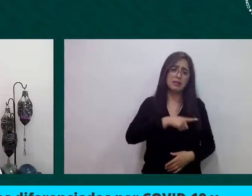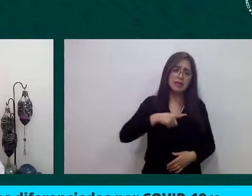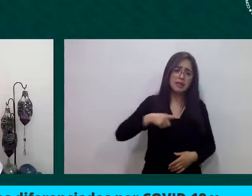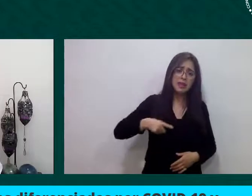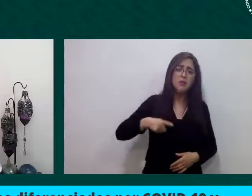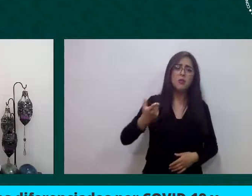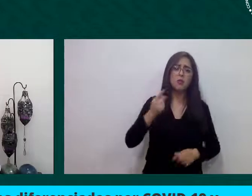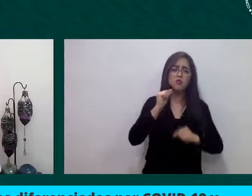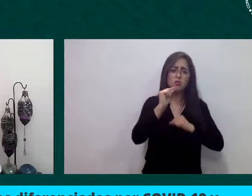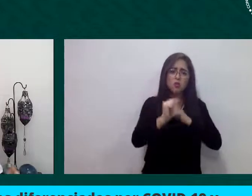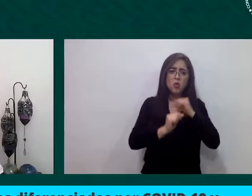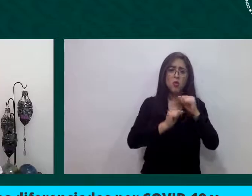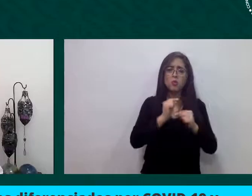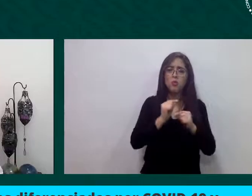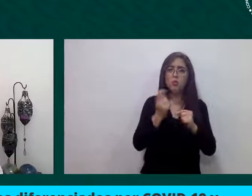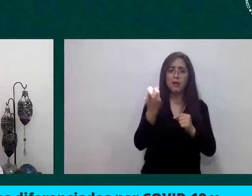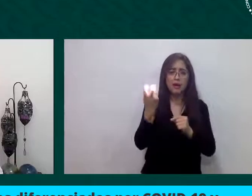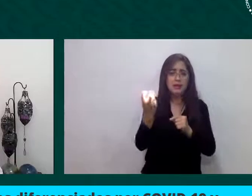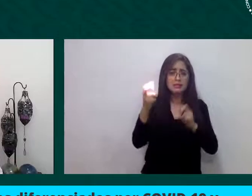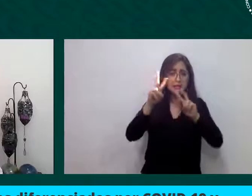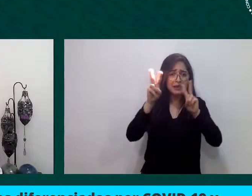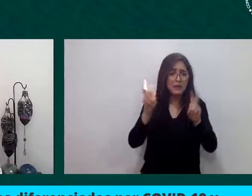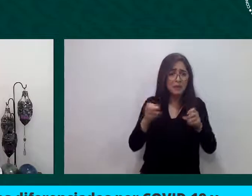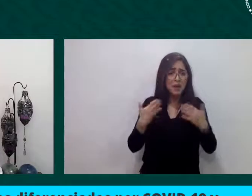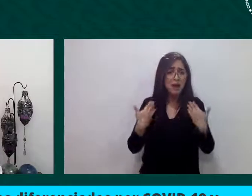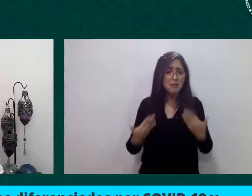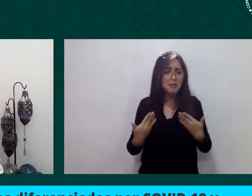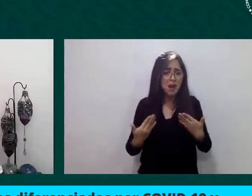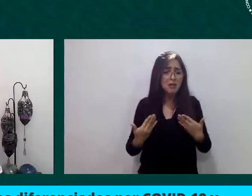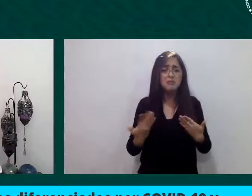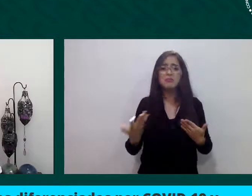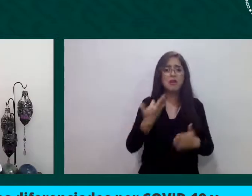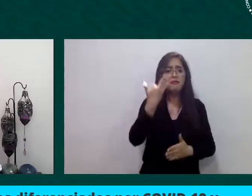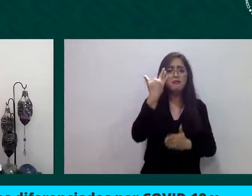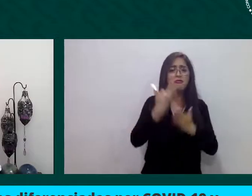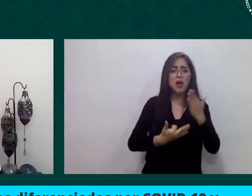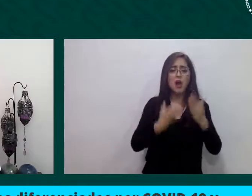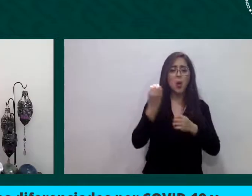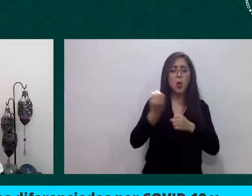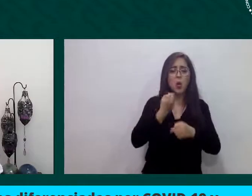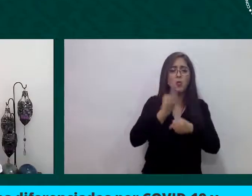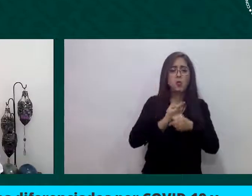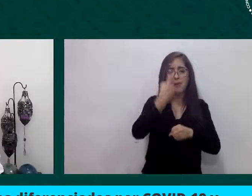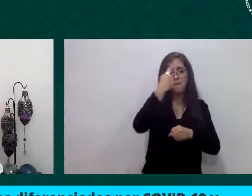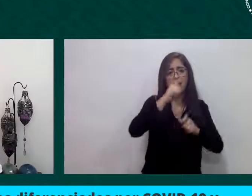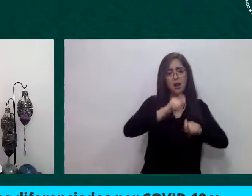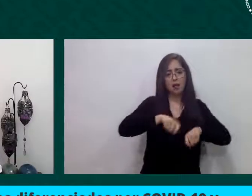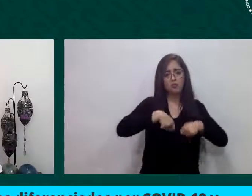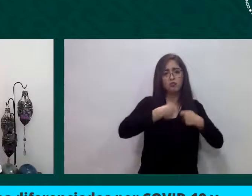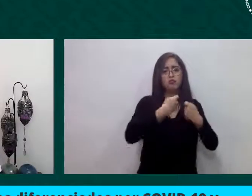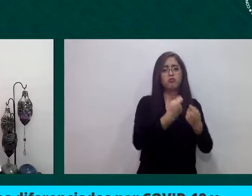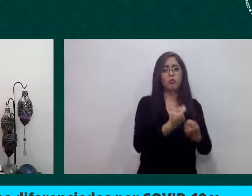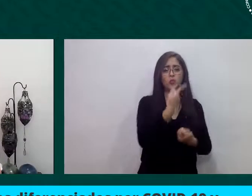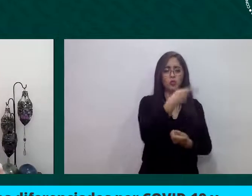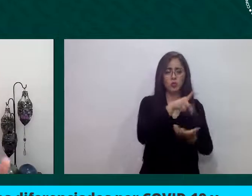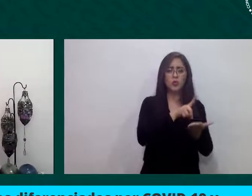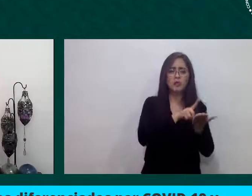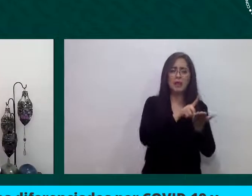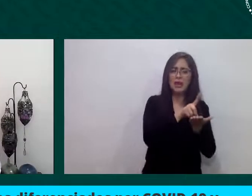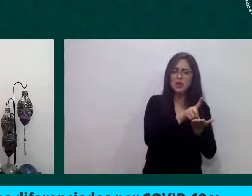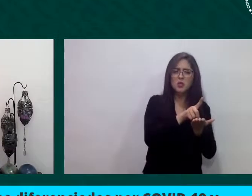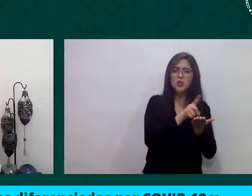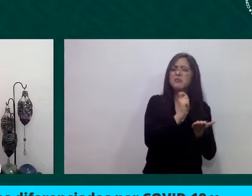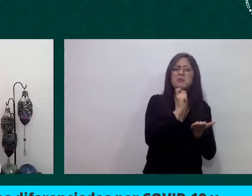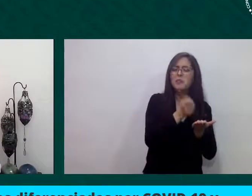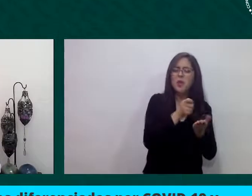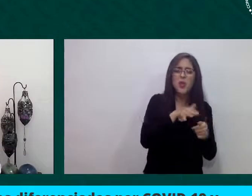tema de la falta de acceso a este derecho. El hecho de que las personas, los centros de salud, bueno, justo